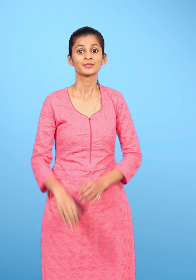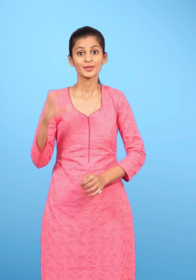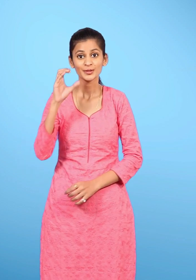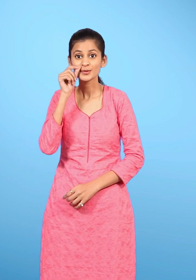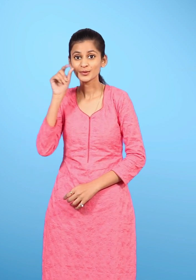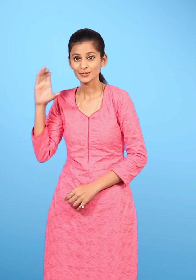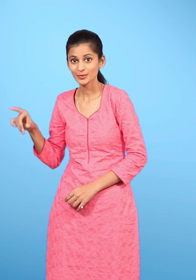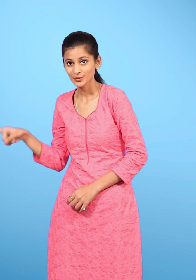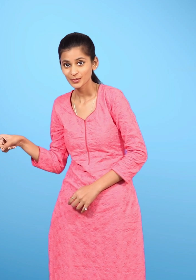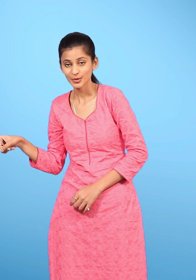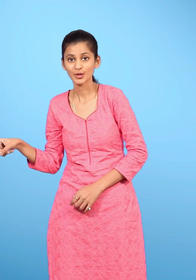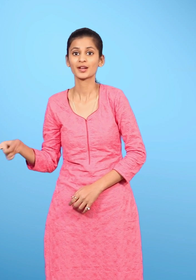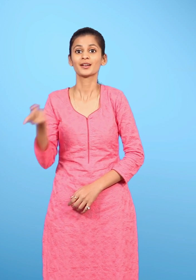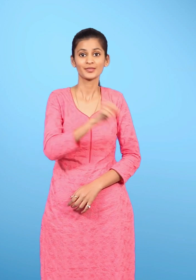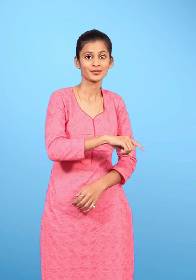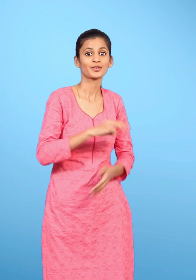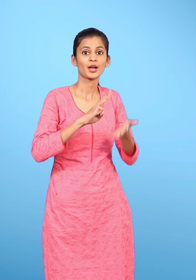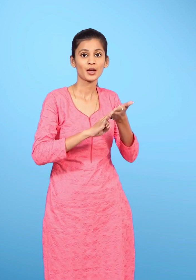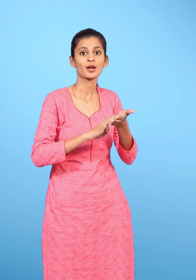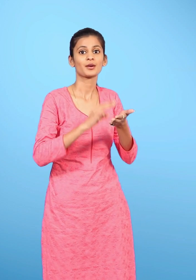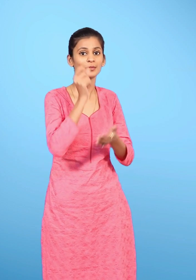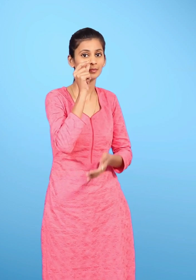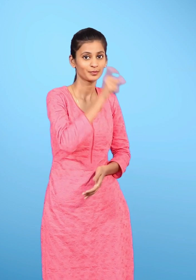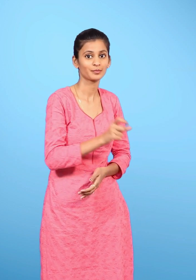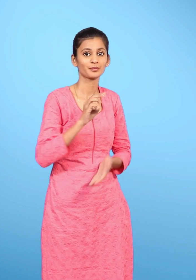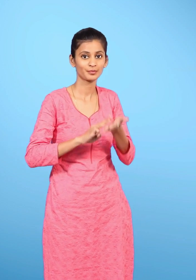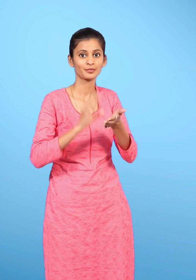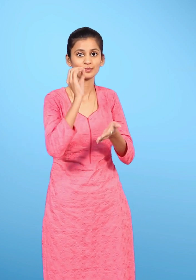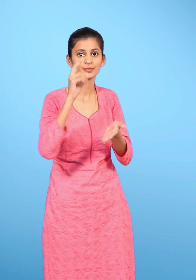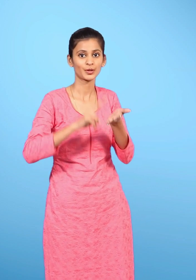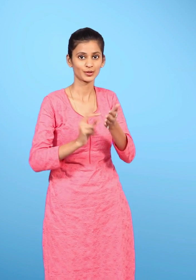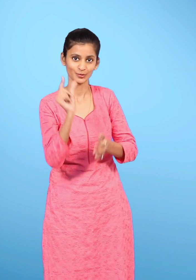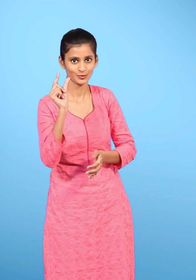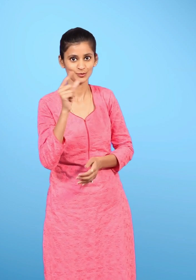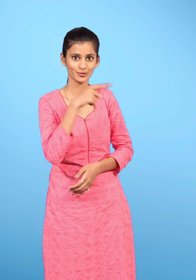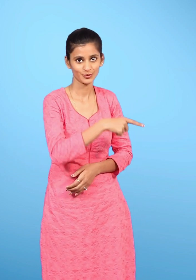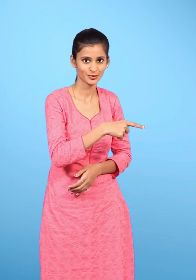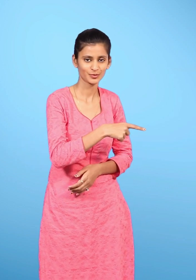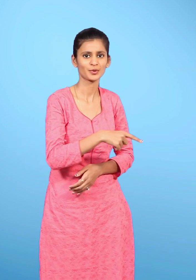छोटू ने मोनू को भी पाइप में रहने को क्यों कहा होगा